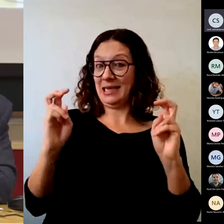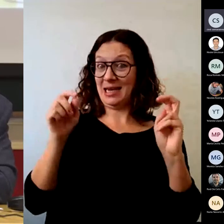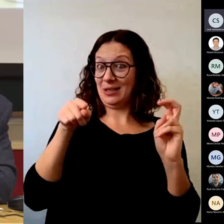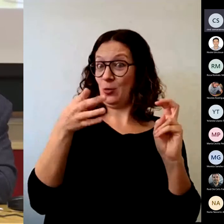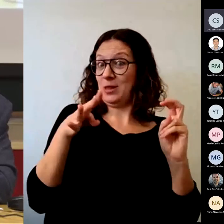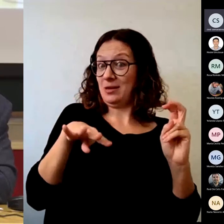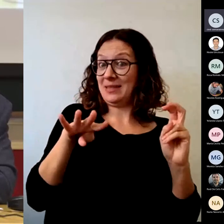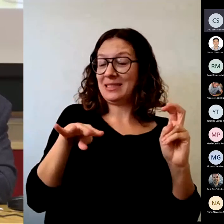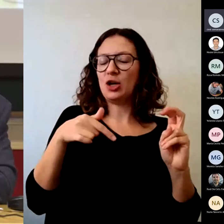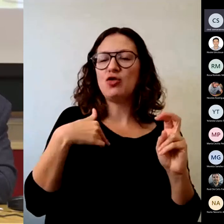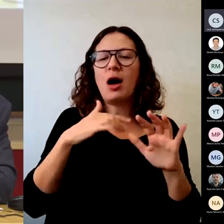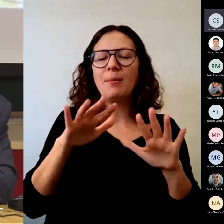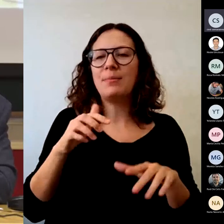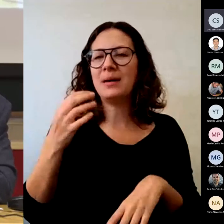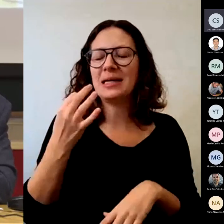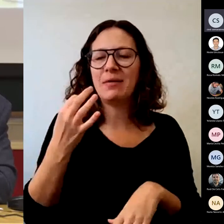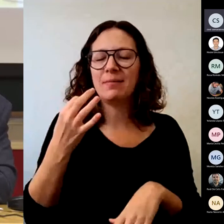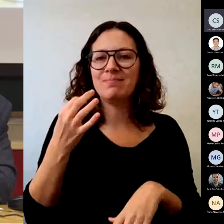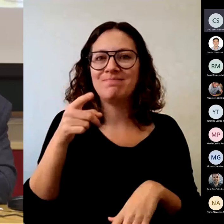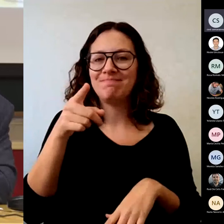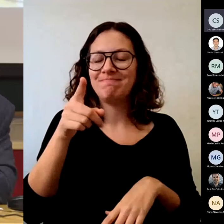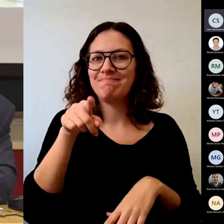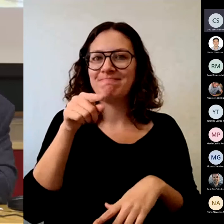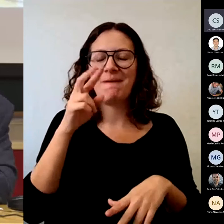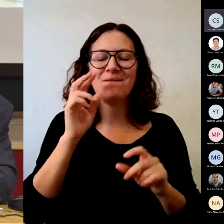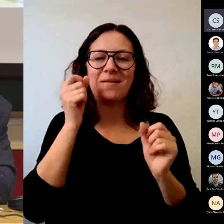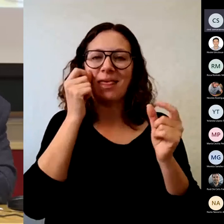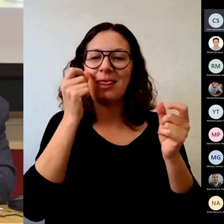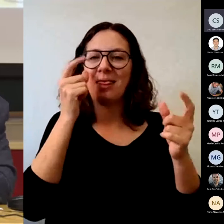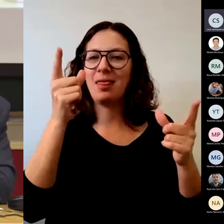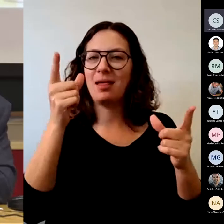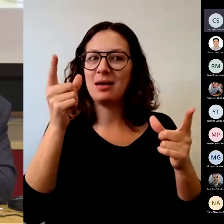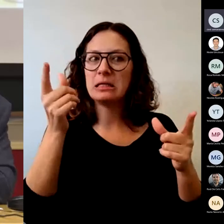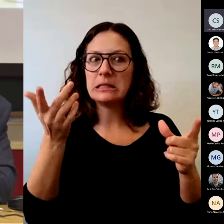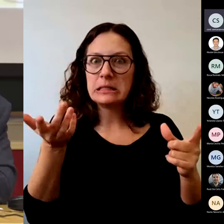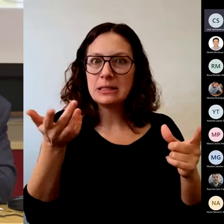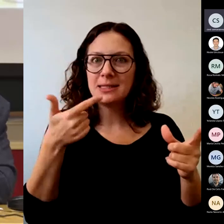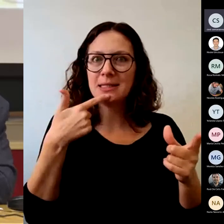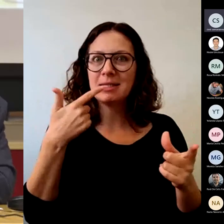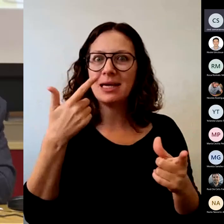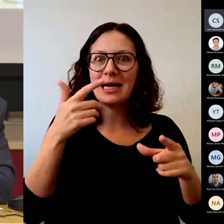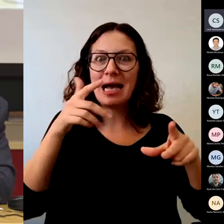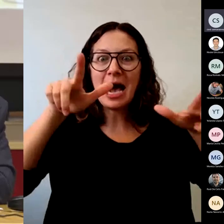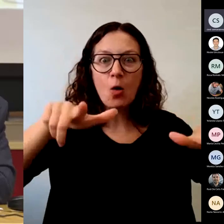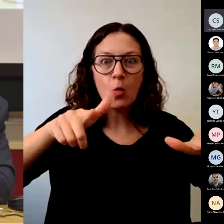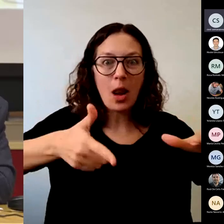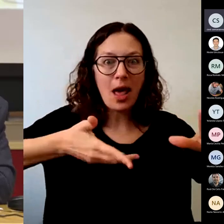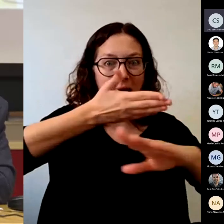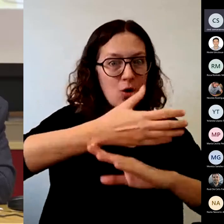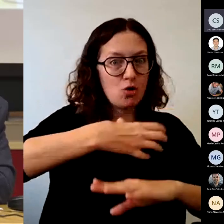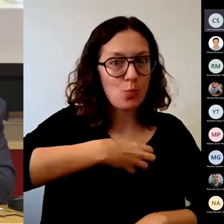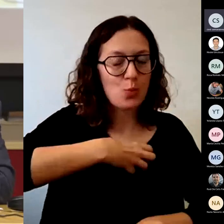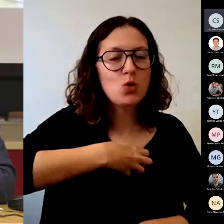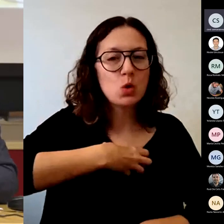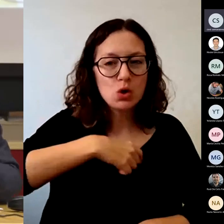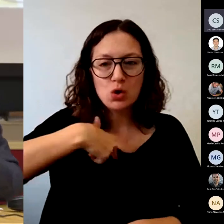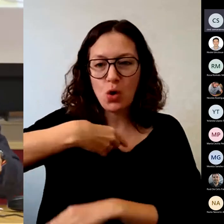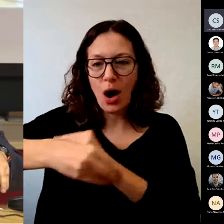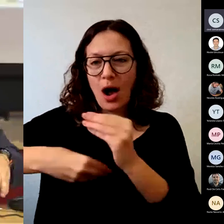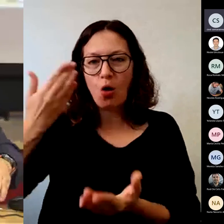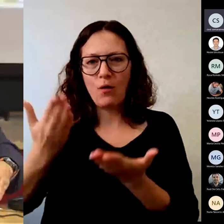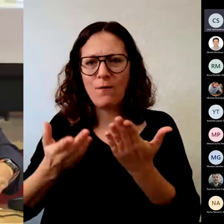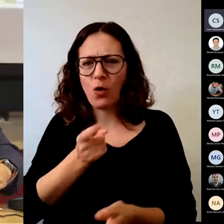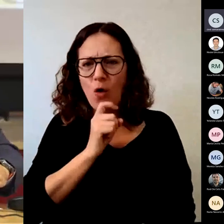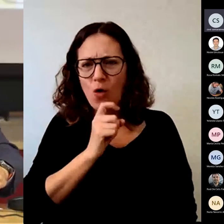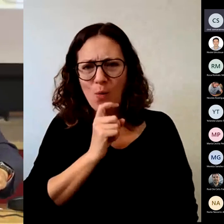fue el problema de cómo evaluábamos si no podíamos acceder a las aulas. En todos los sitios que teníamos que gestionar eso, dimos